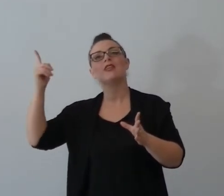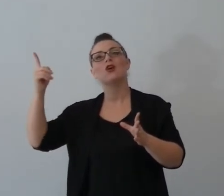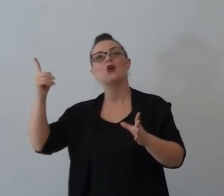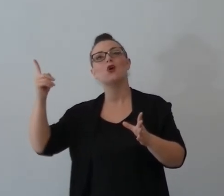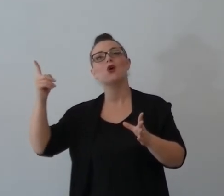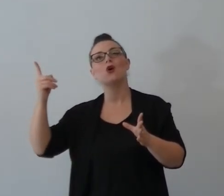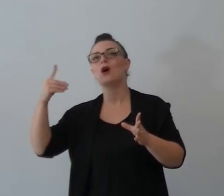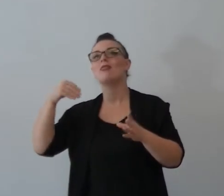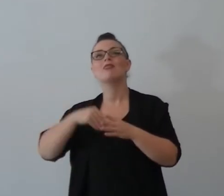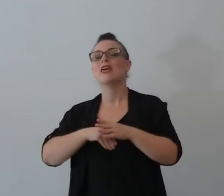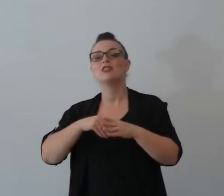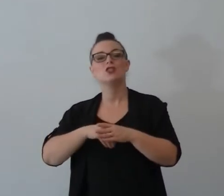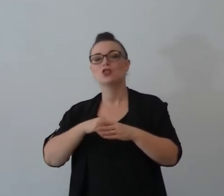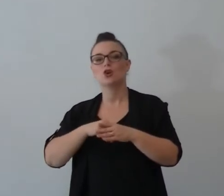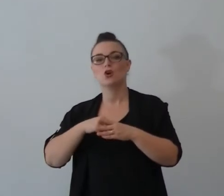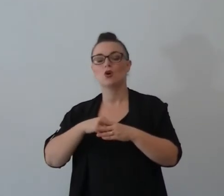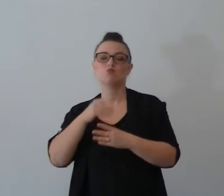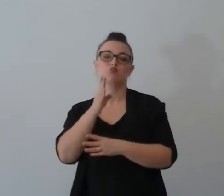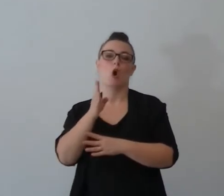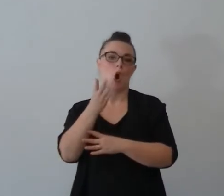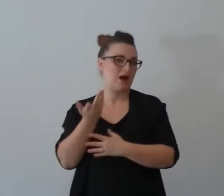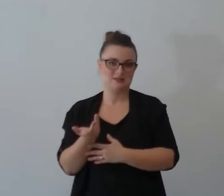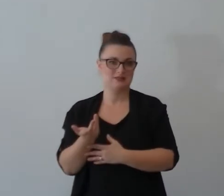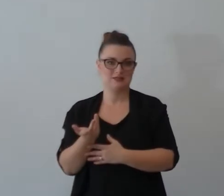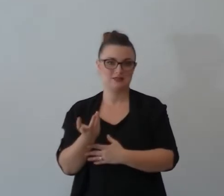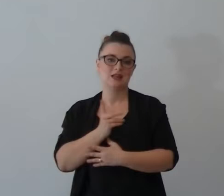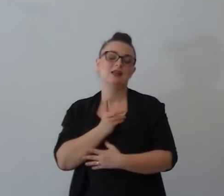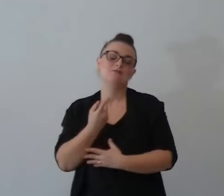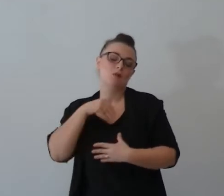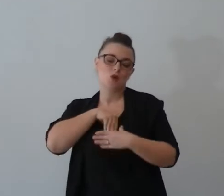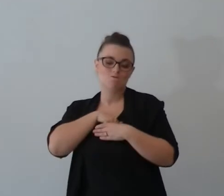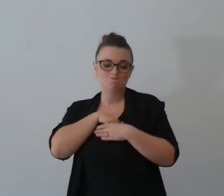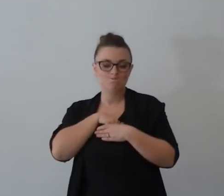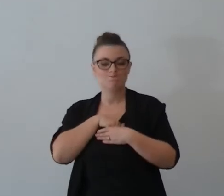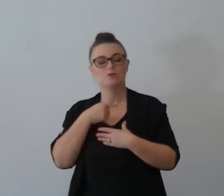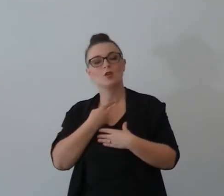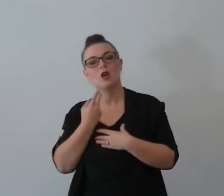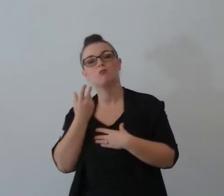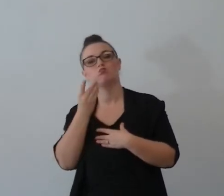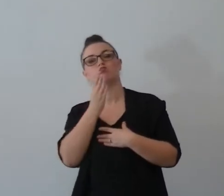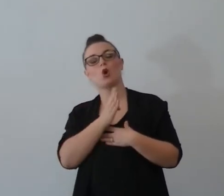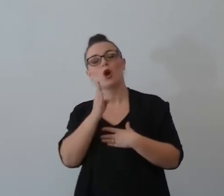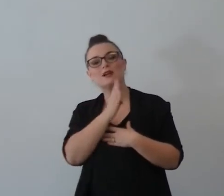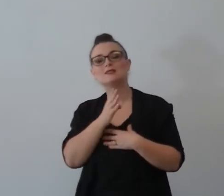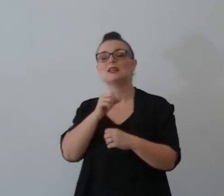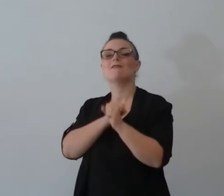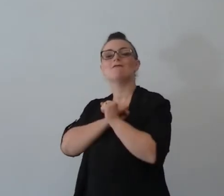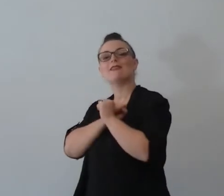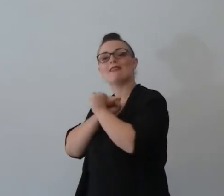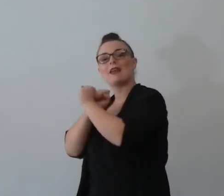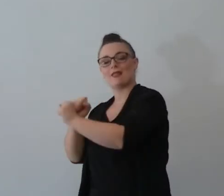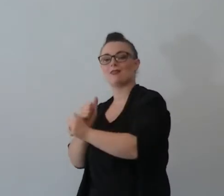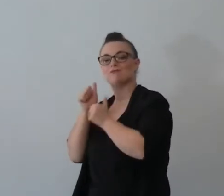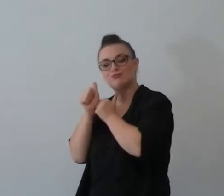Boaz e poi vedremo nel prossimo capitolo che tramite questa fedeltà di Boaz alla parola del